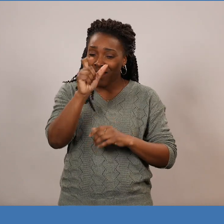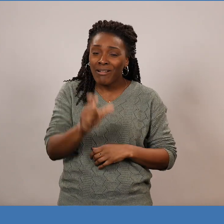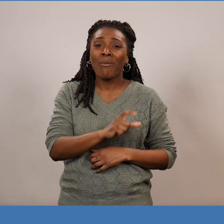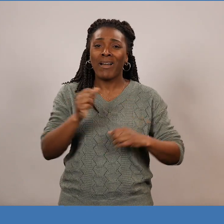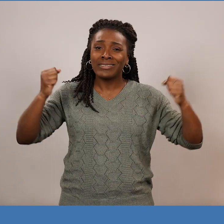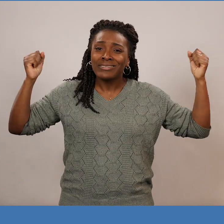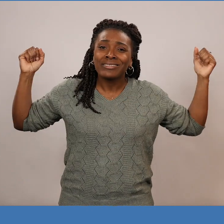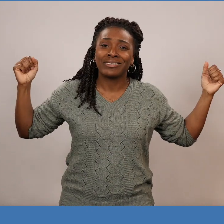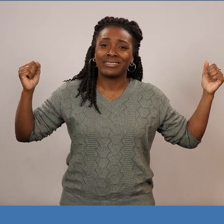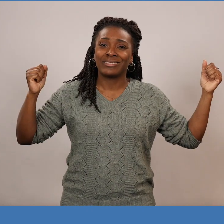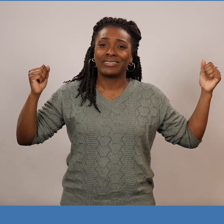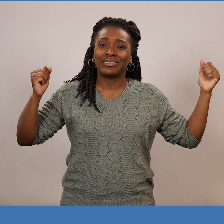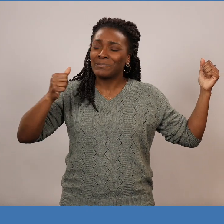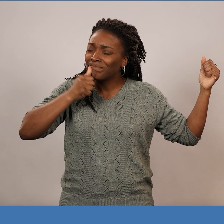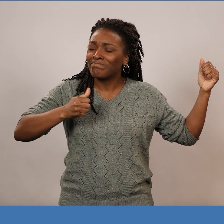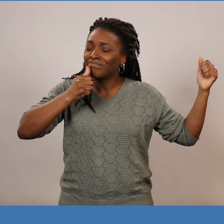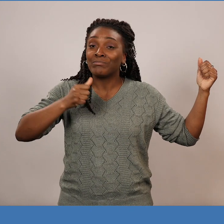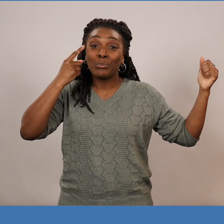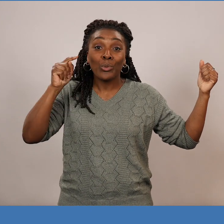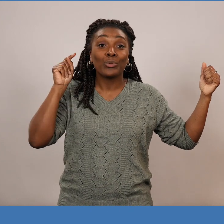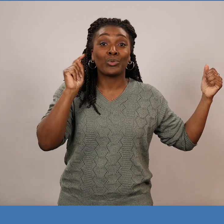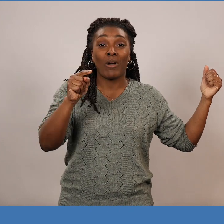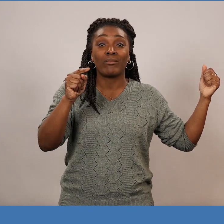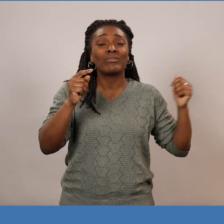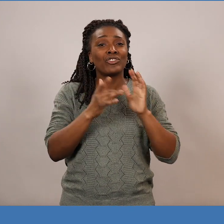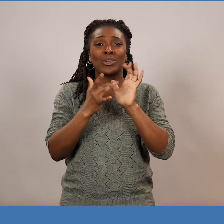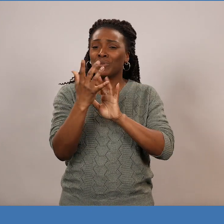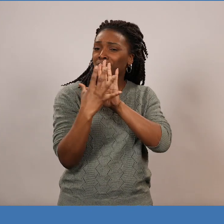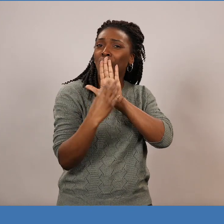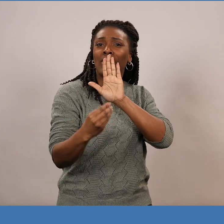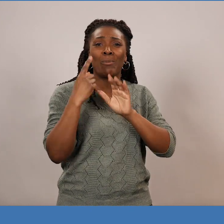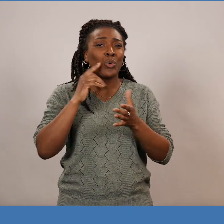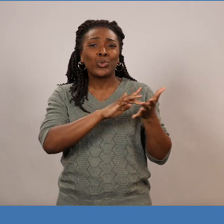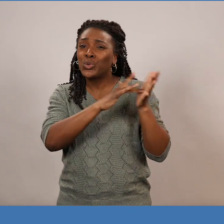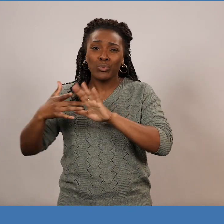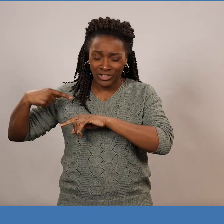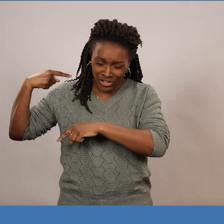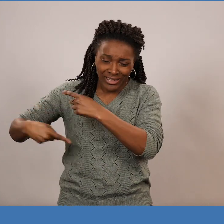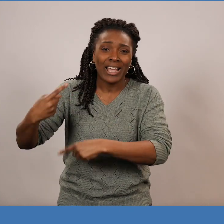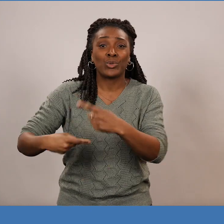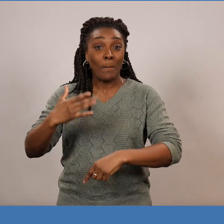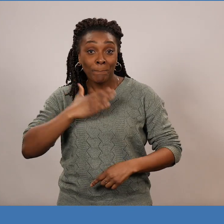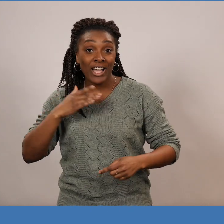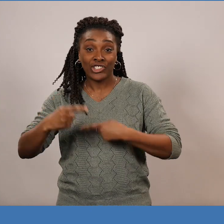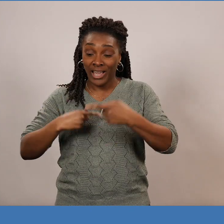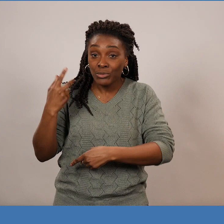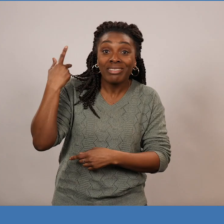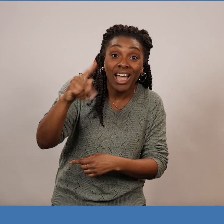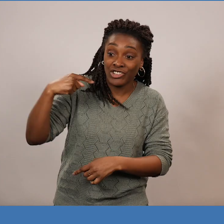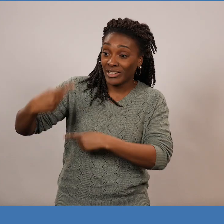point de laisser sa vie. Il a marqué sa génération. Il a marqué toutes les générations. Il a marqué ma